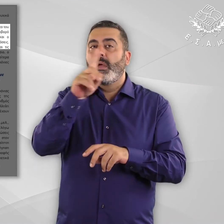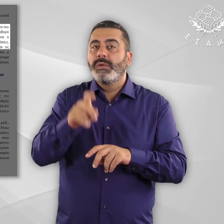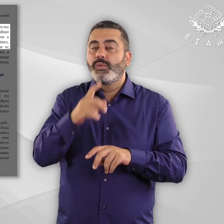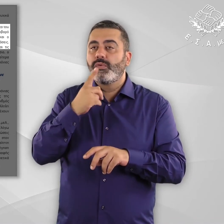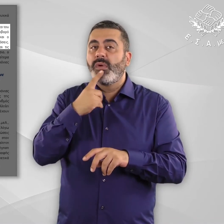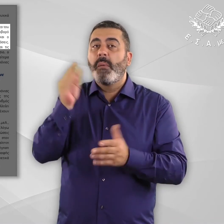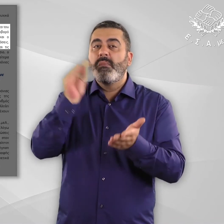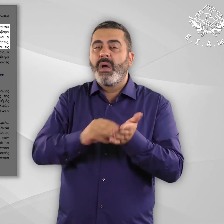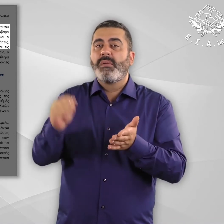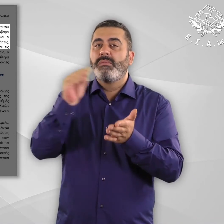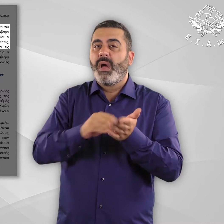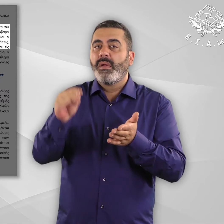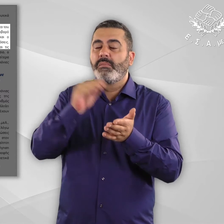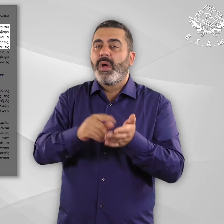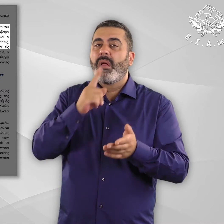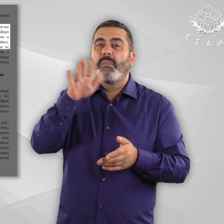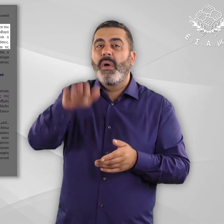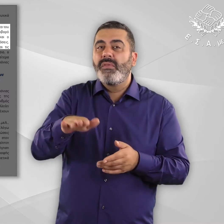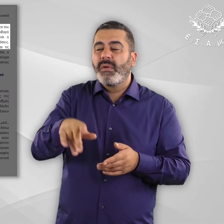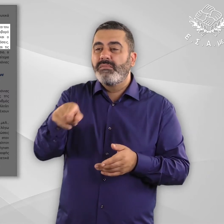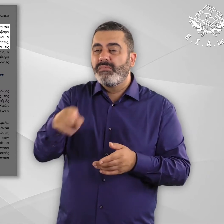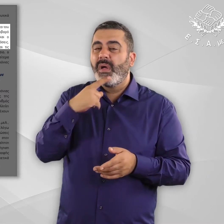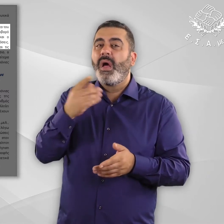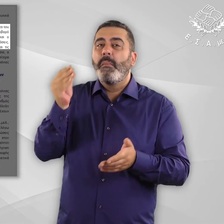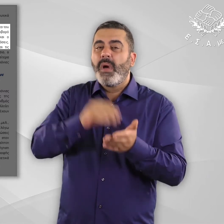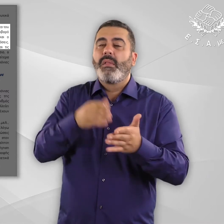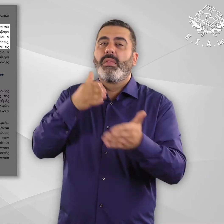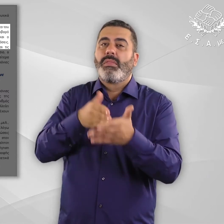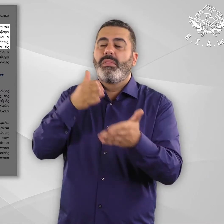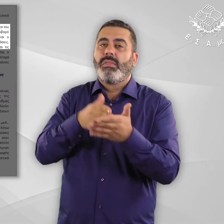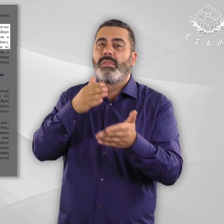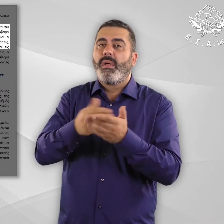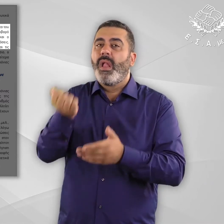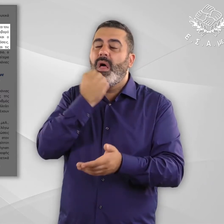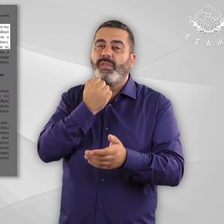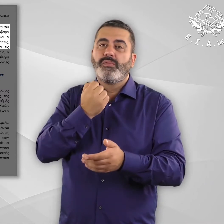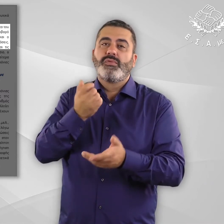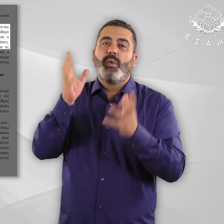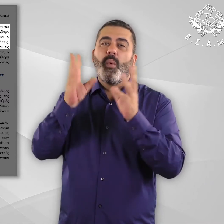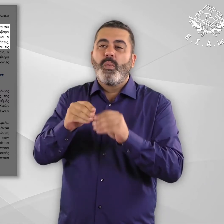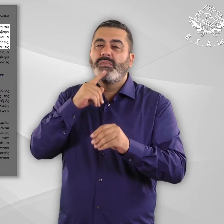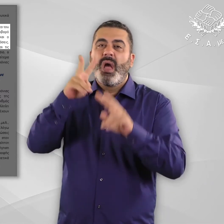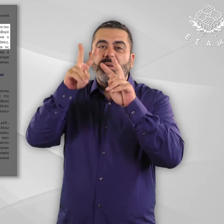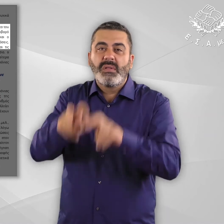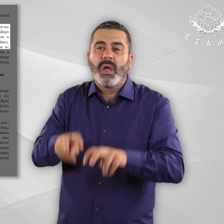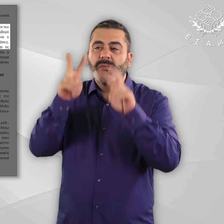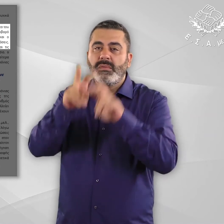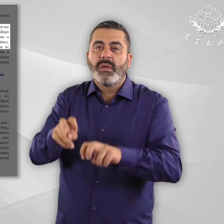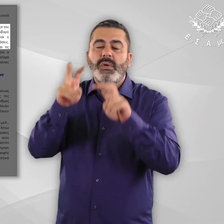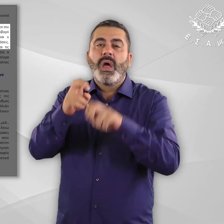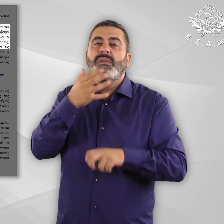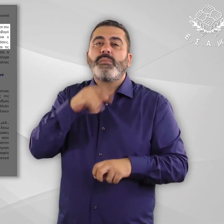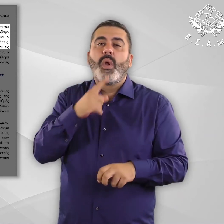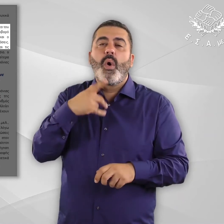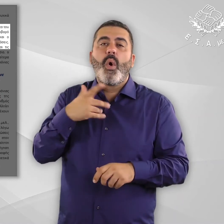της δυσλειτουργίας είναι και το σοβαρό ενδεχόμενο να υποβληθεί επαναλαμβανόμενα ακόμα και ο ανήλικος πρόσφυγας και τον